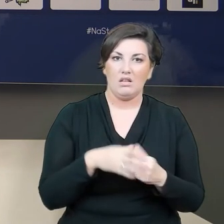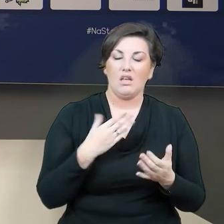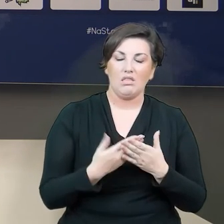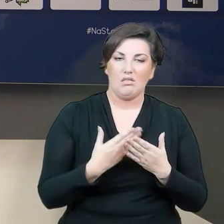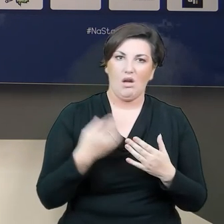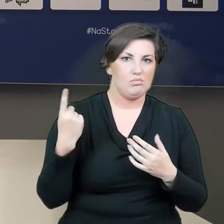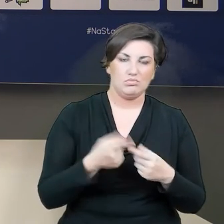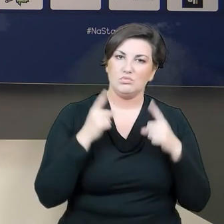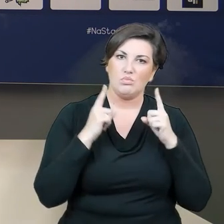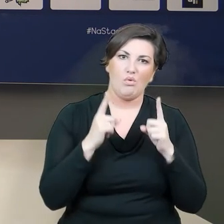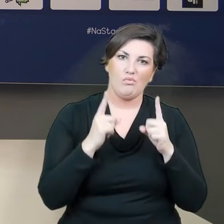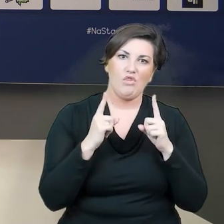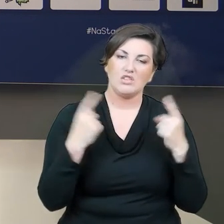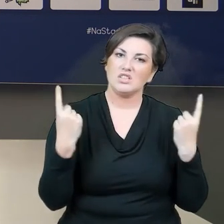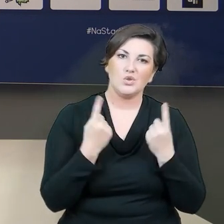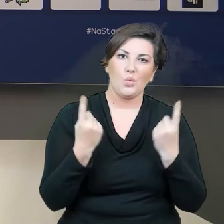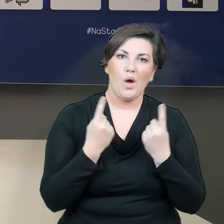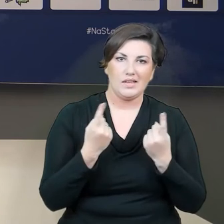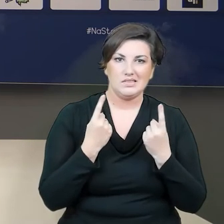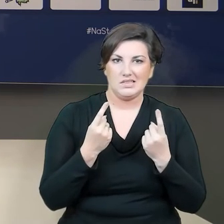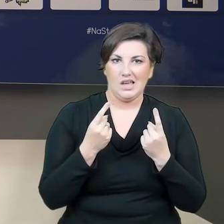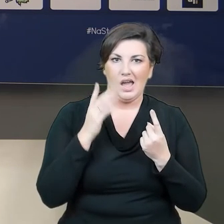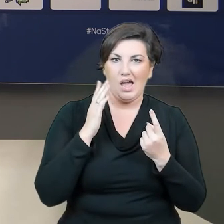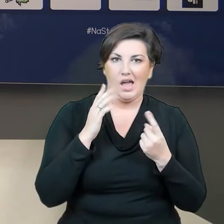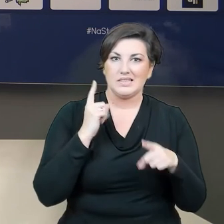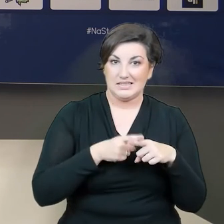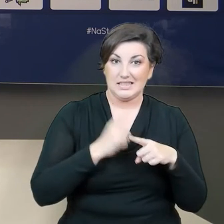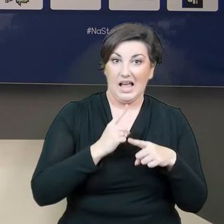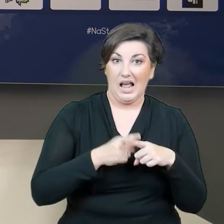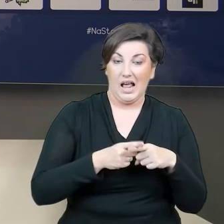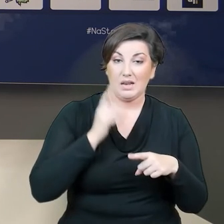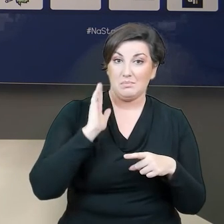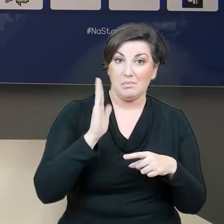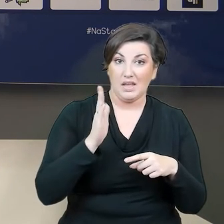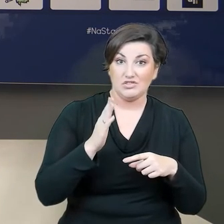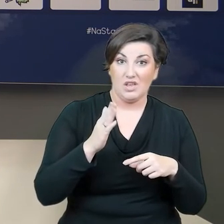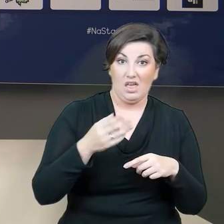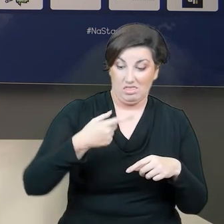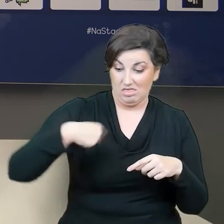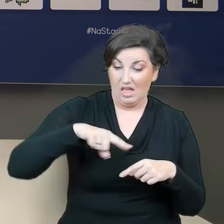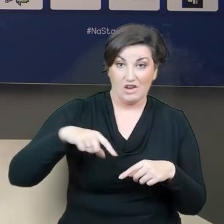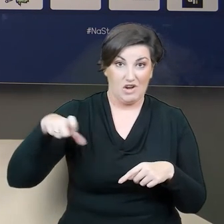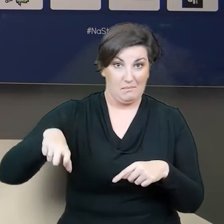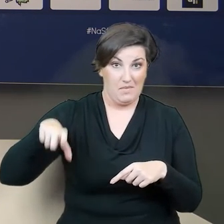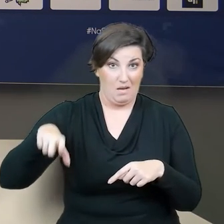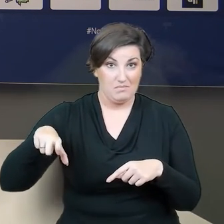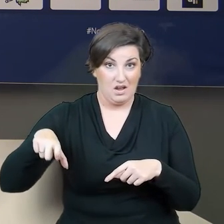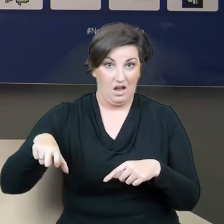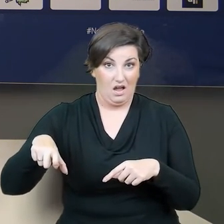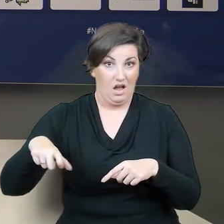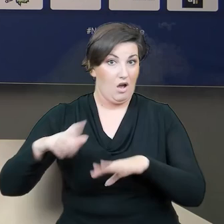szczególnie w sytuacjach, kiedy będzie Stal Mielec sobie organizowała pod naszą bramką. Wiemy, że po tych dośrodkowaniach z głębi